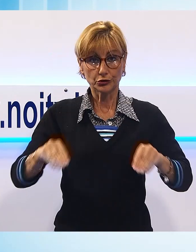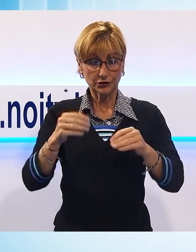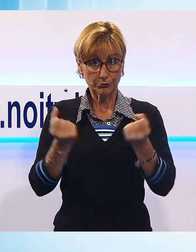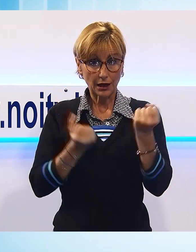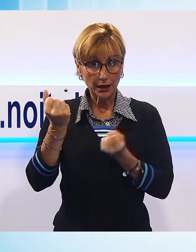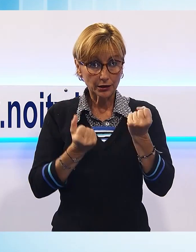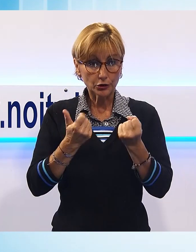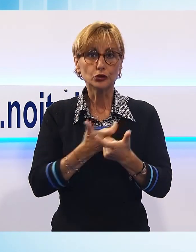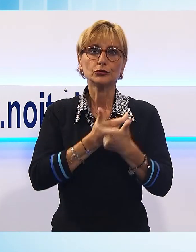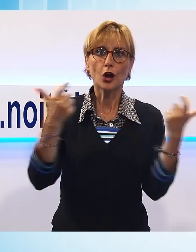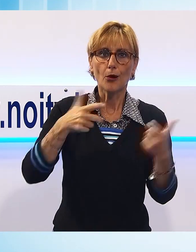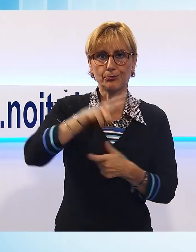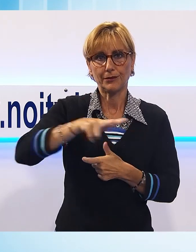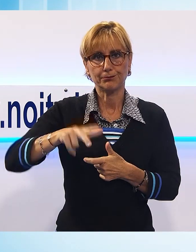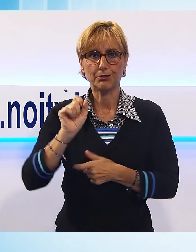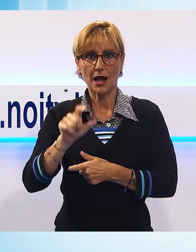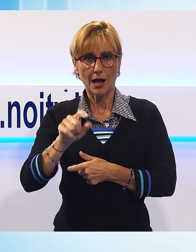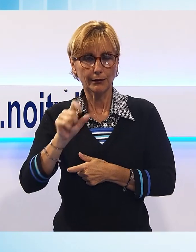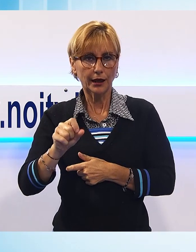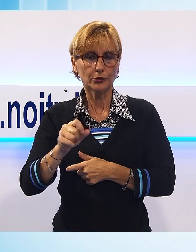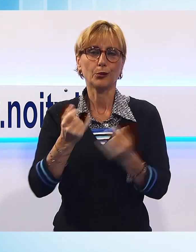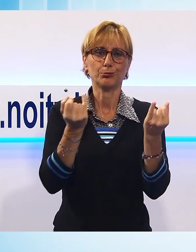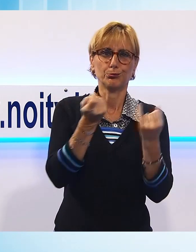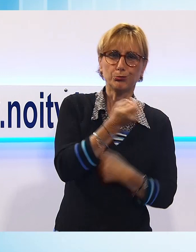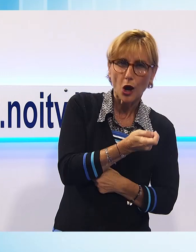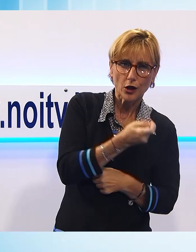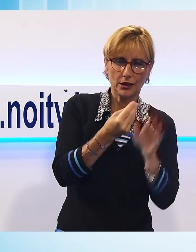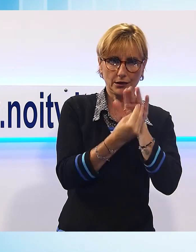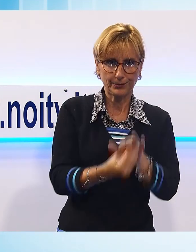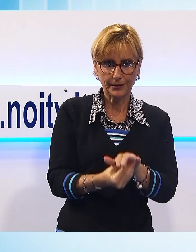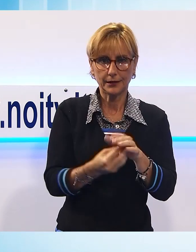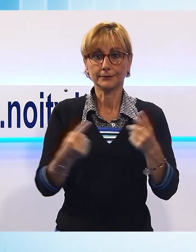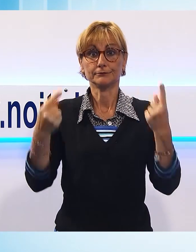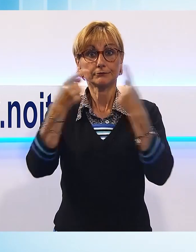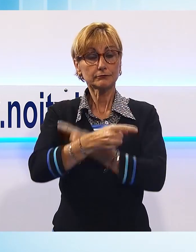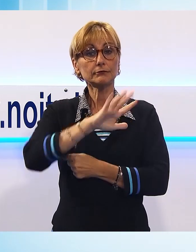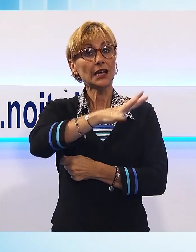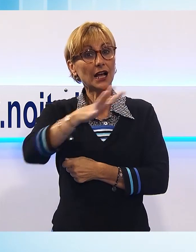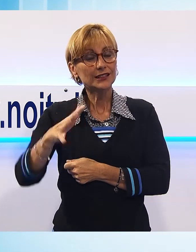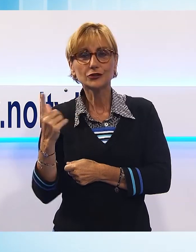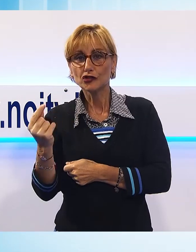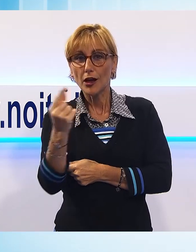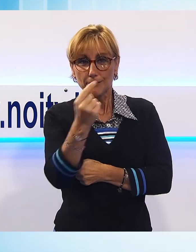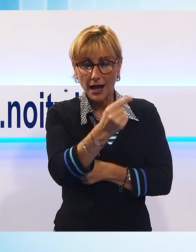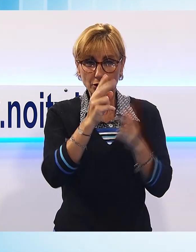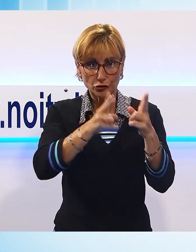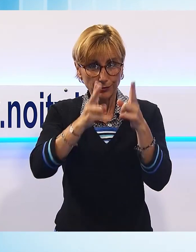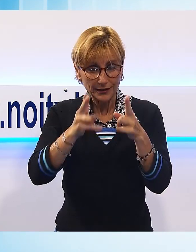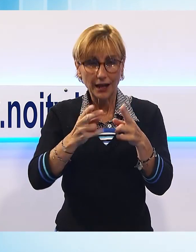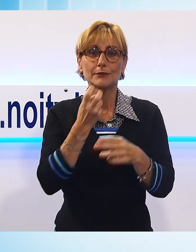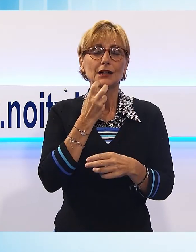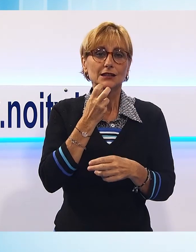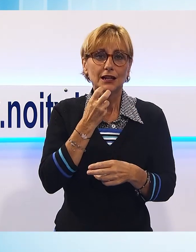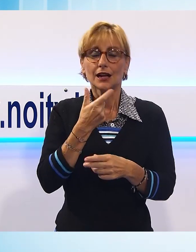troppi a pagamento e troppo pochi riservati ai dipendenti, cosa che invece non è accaduta agli ospedali gemelli di Pistoia Prato e Massa Carrara,